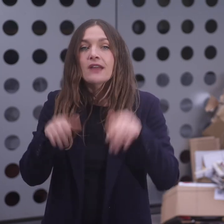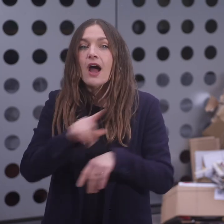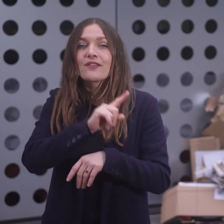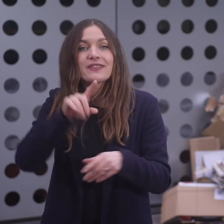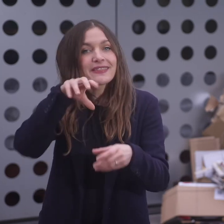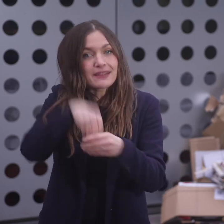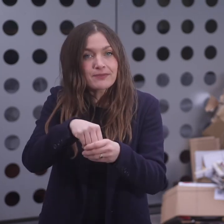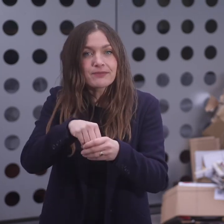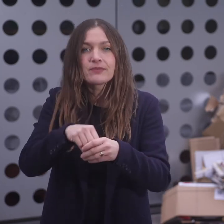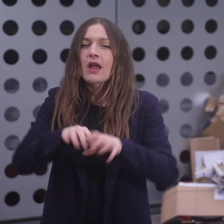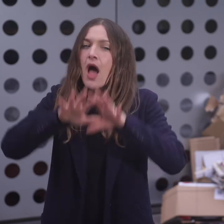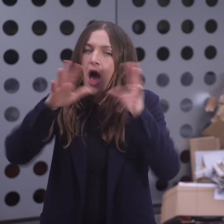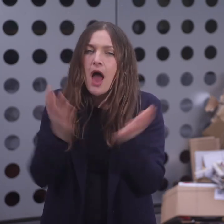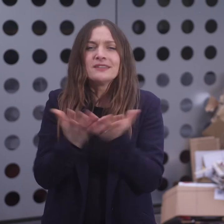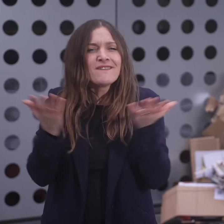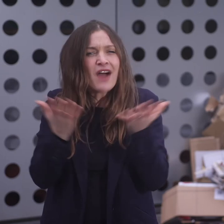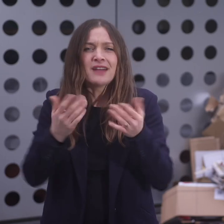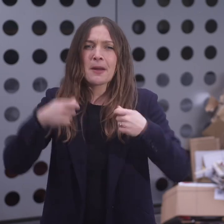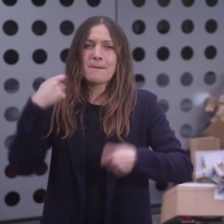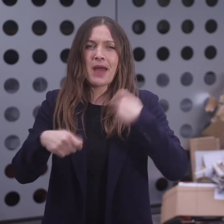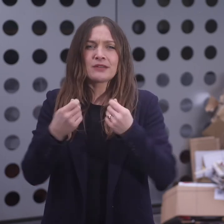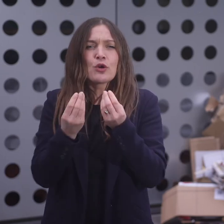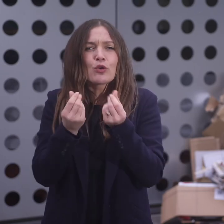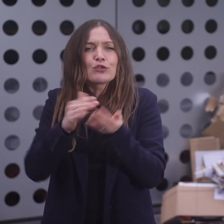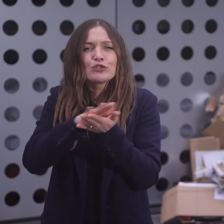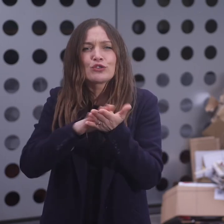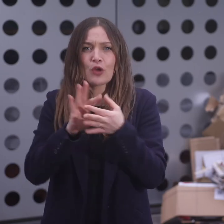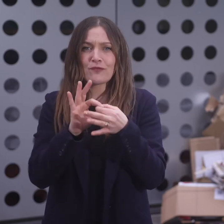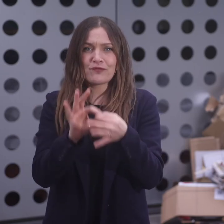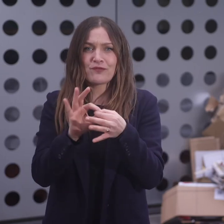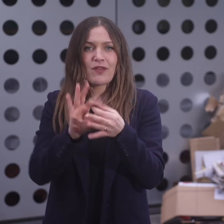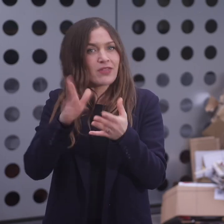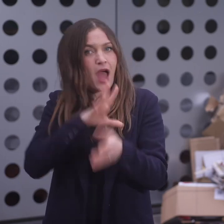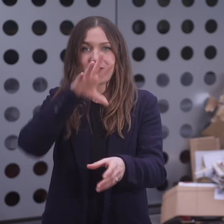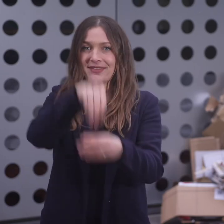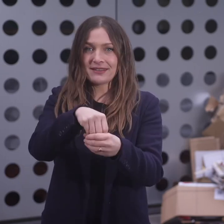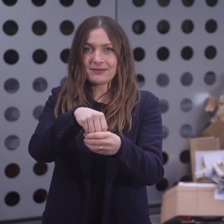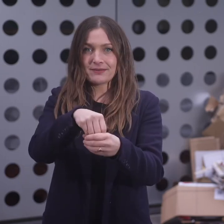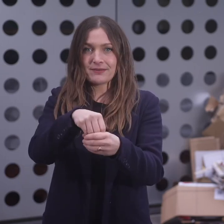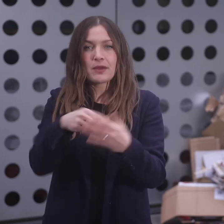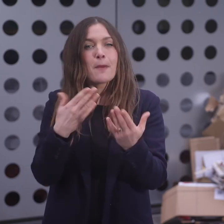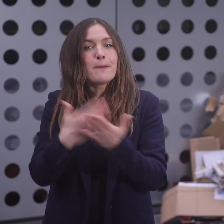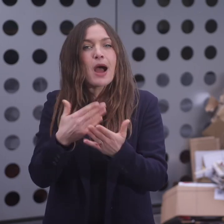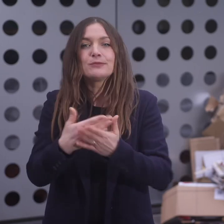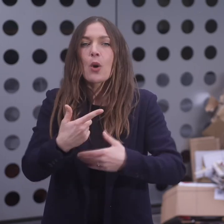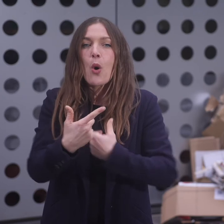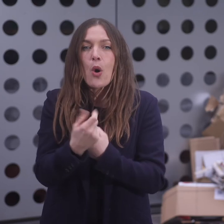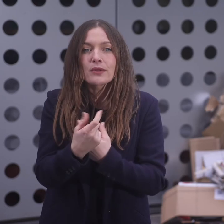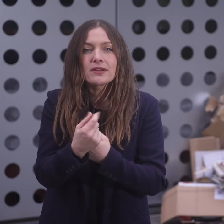Was darf nicht in Papier und Karton entsorgt werden? Alles, was plastifiziert